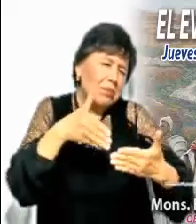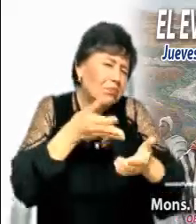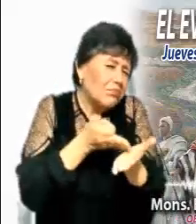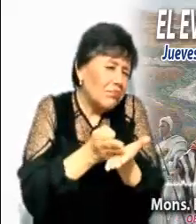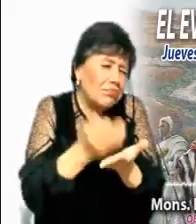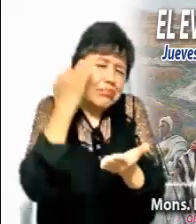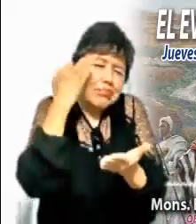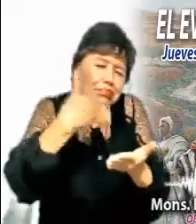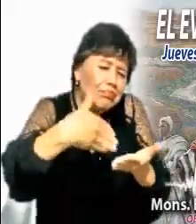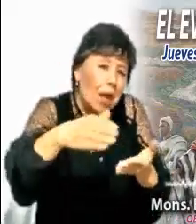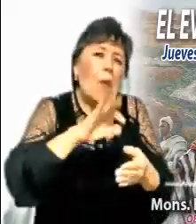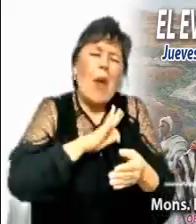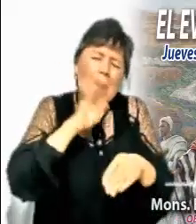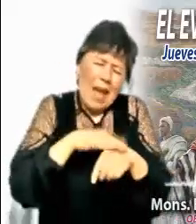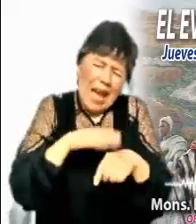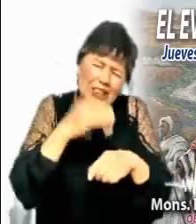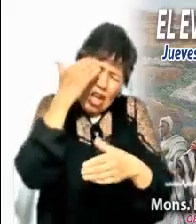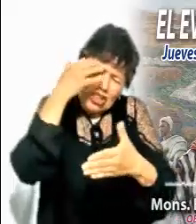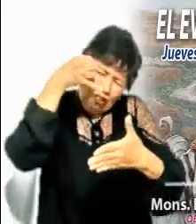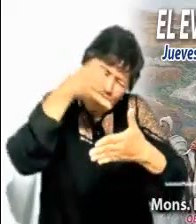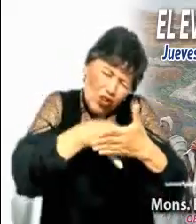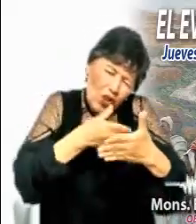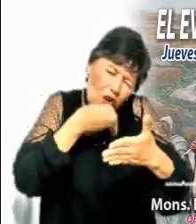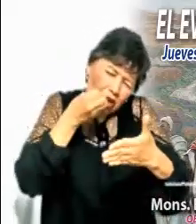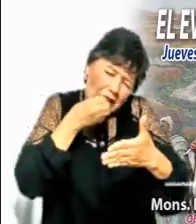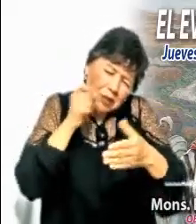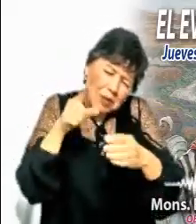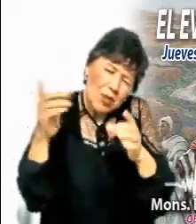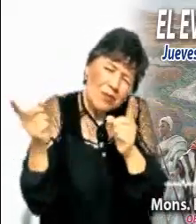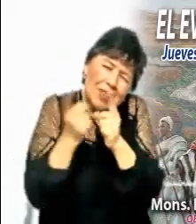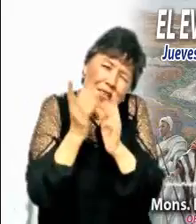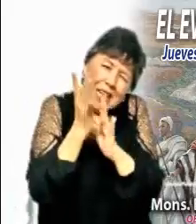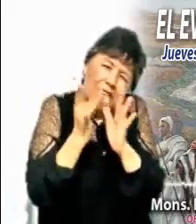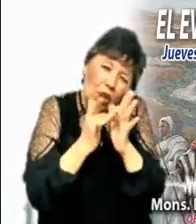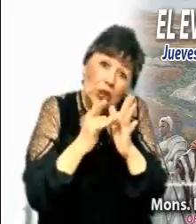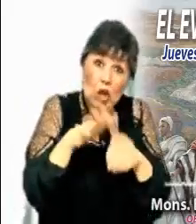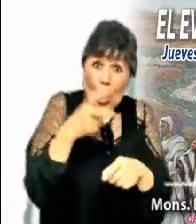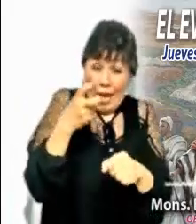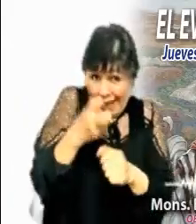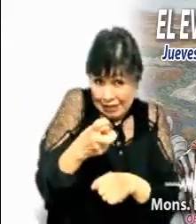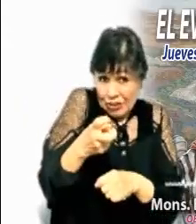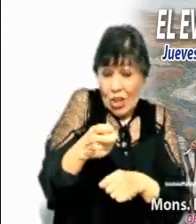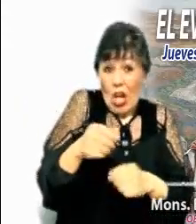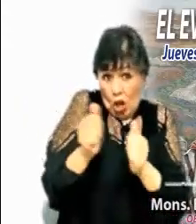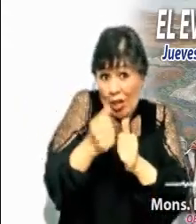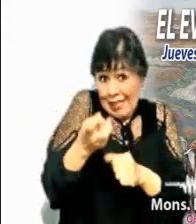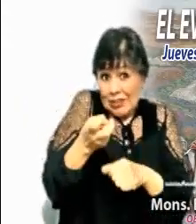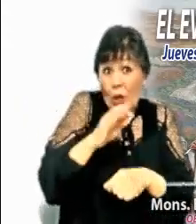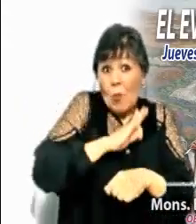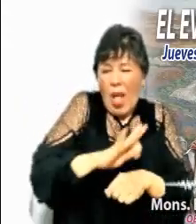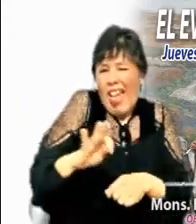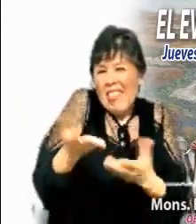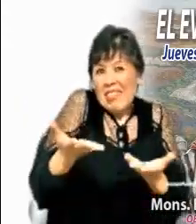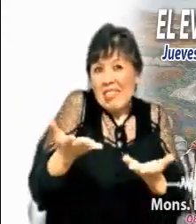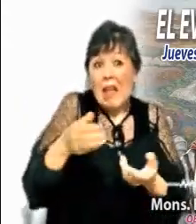se profundice la relación con la misma persona de Jesús. Jesús, en esta perspectiva, se augura, en cuanto sea